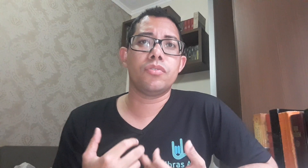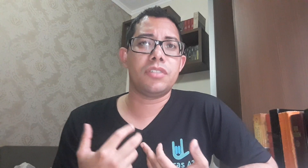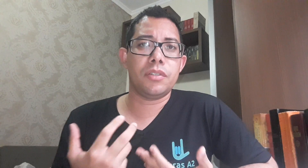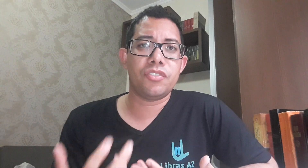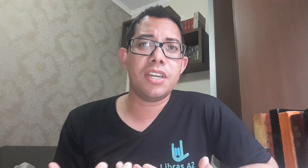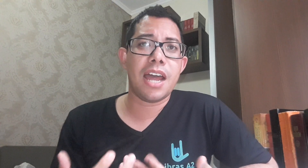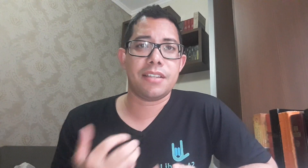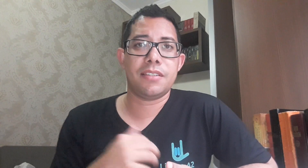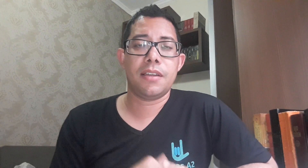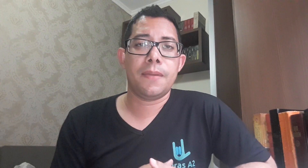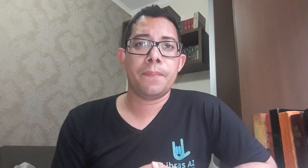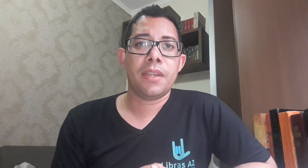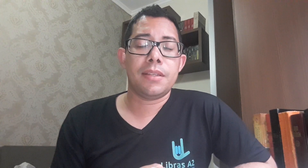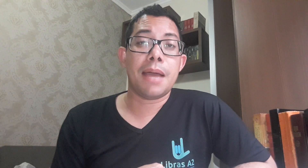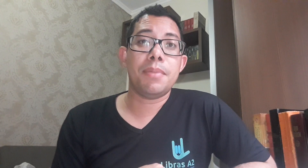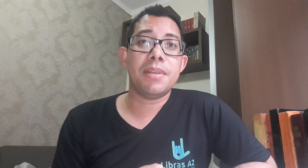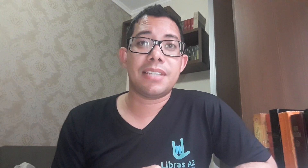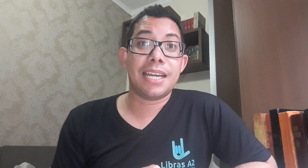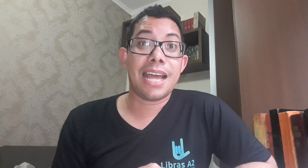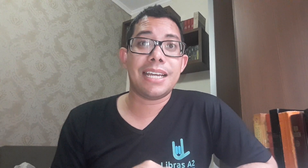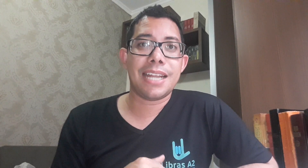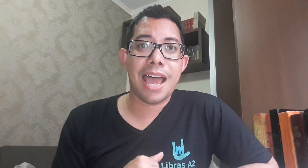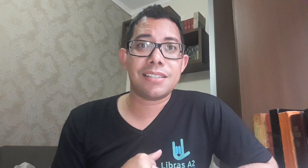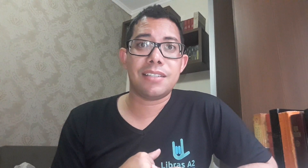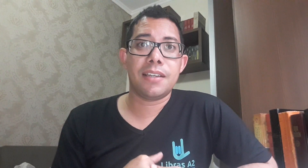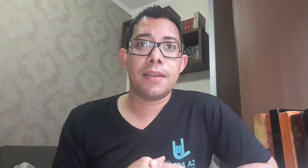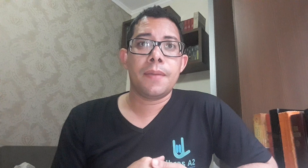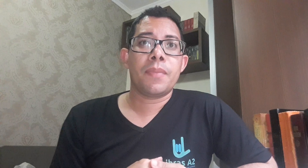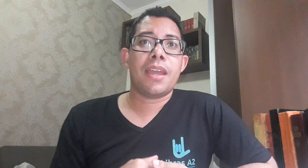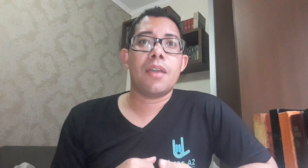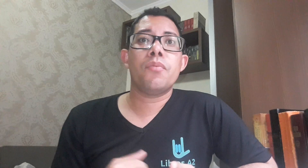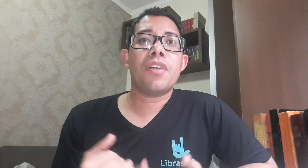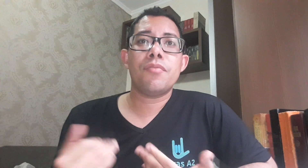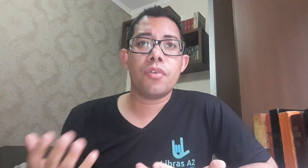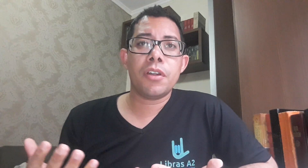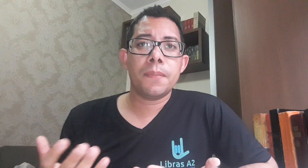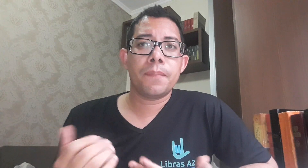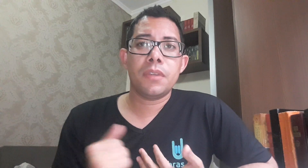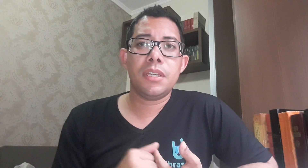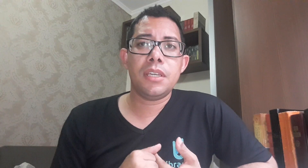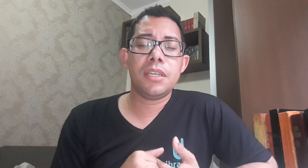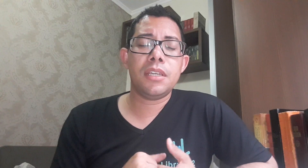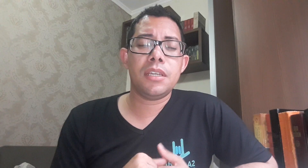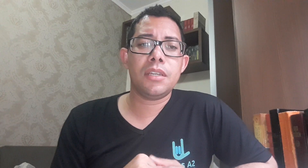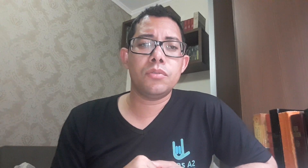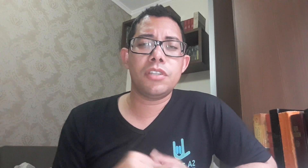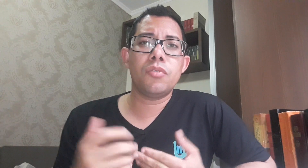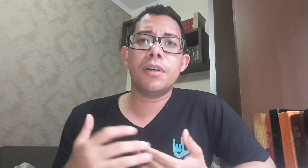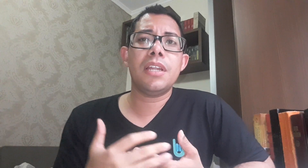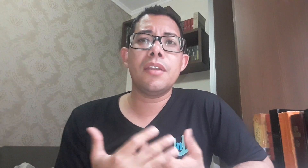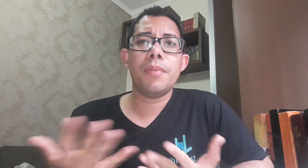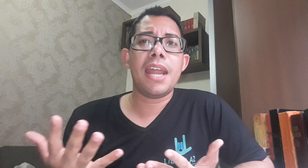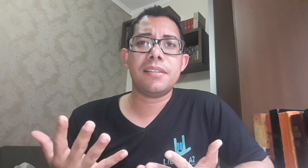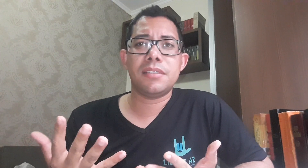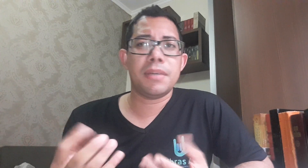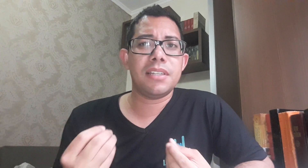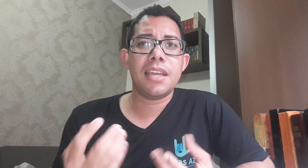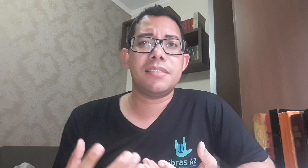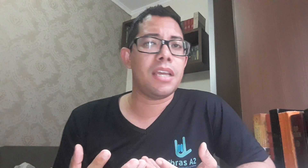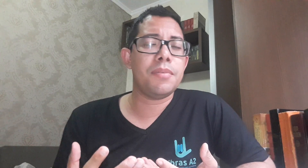conceito de graça. Mas na Bíblia Sagrada, graça, é um favor que o ser humano não merece, mas ele recebe